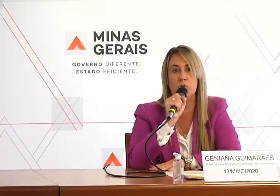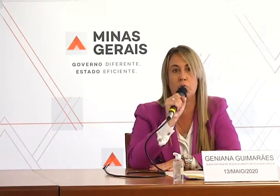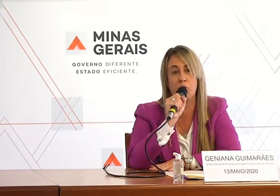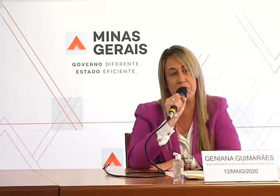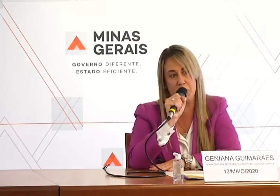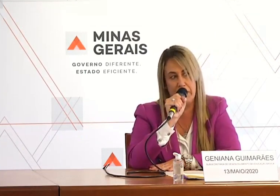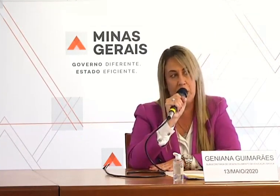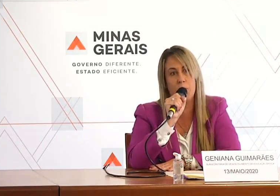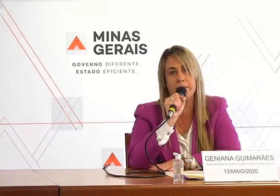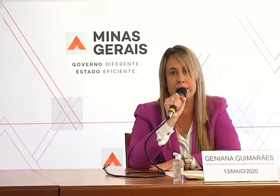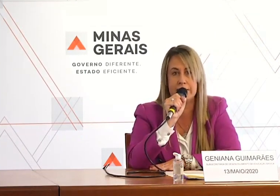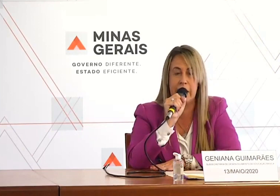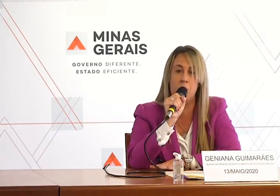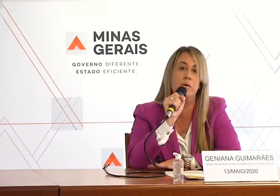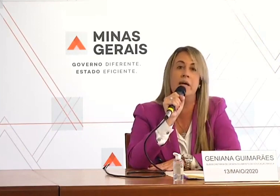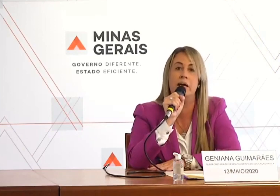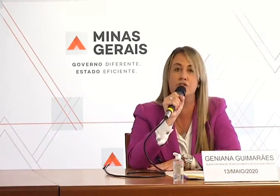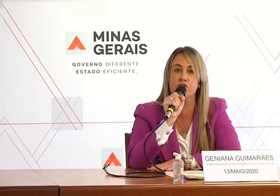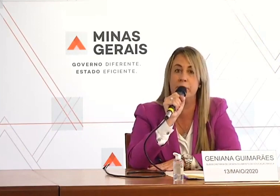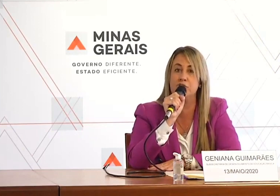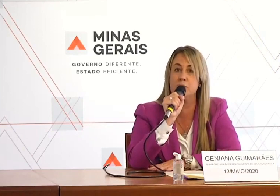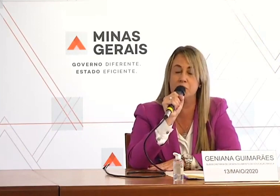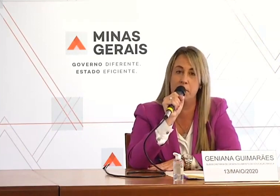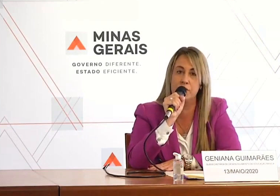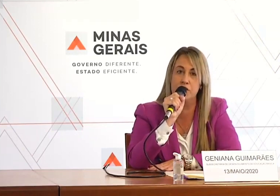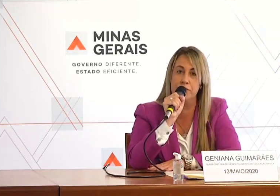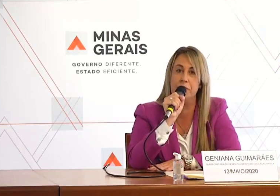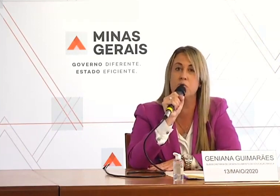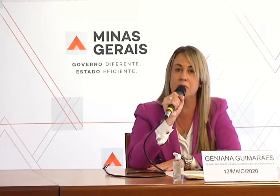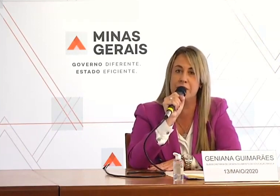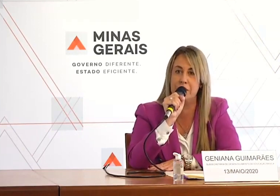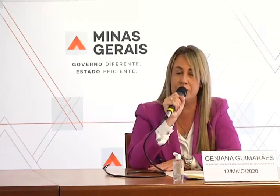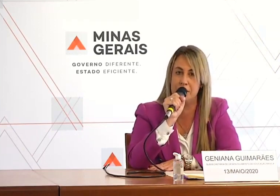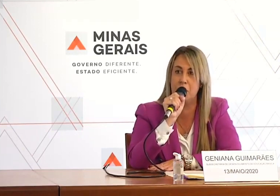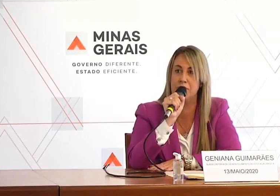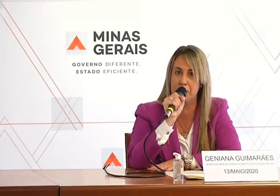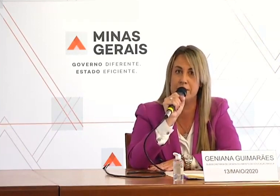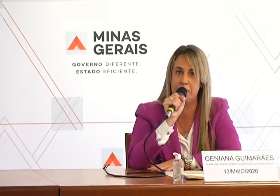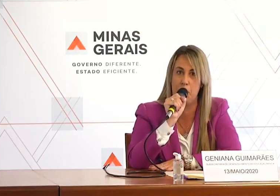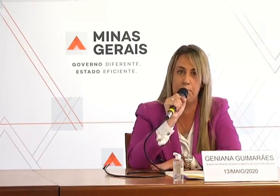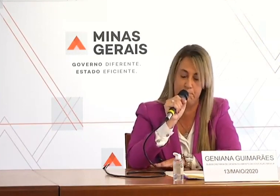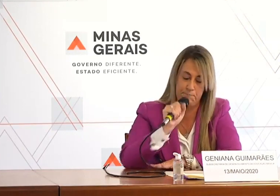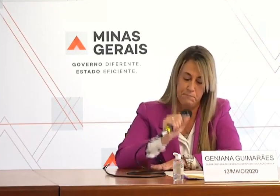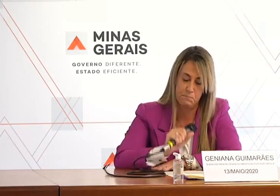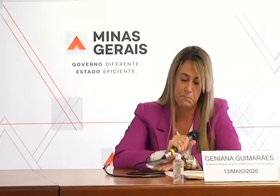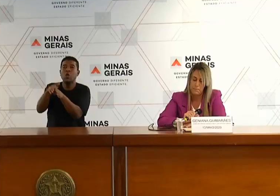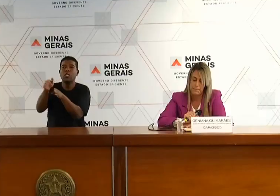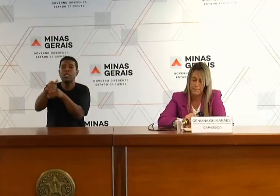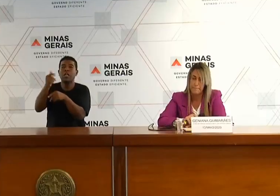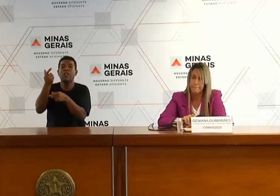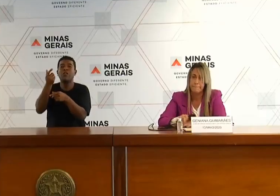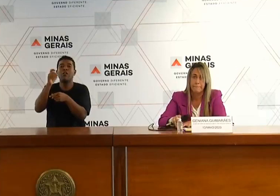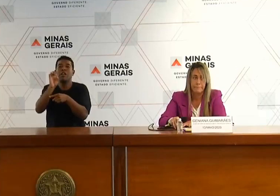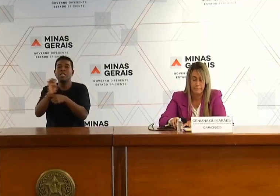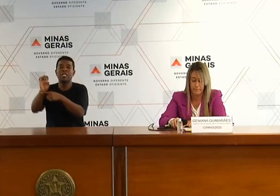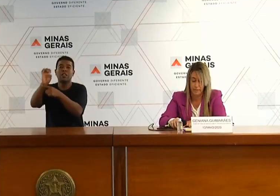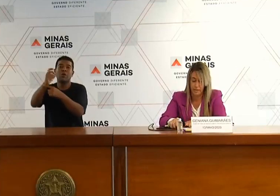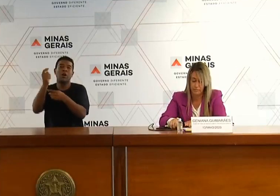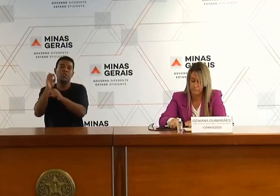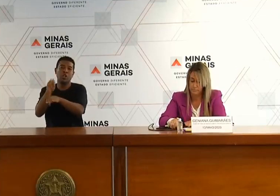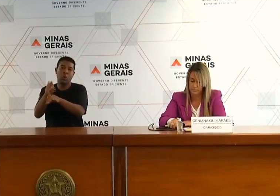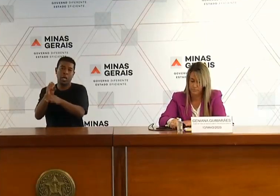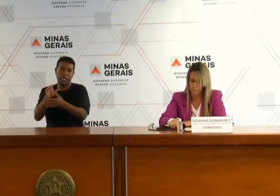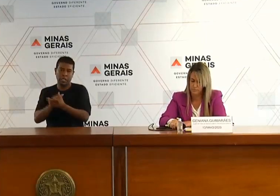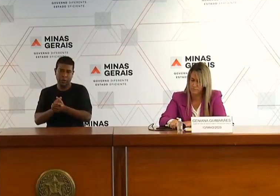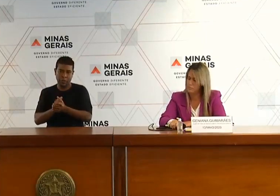retorno convencional, presencial, a gente depende de uma normativa do Conselho Estadual de Educação. A jornalista